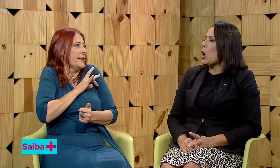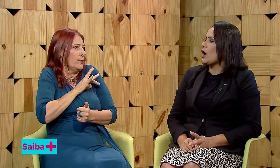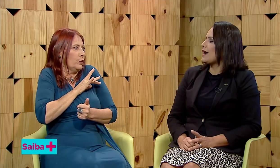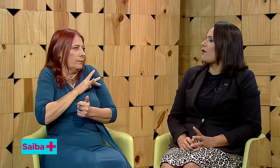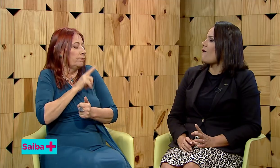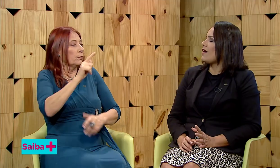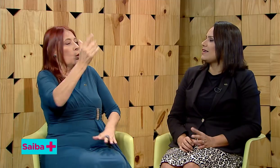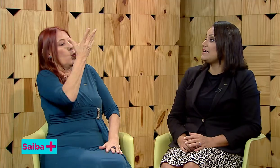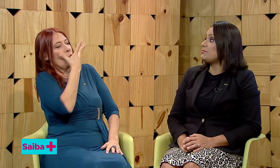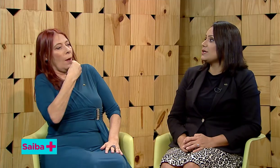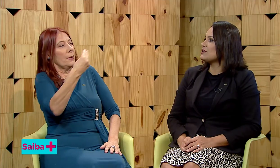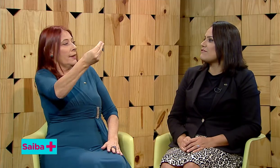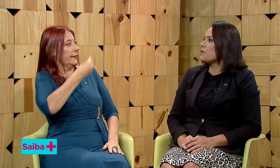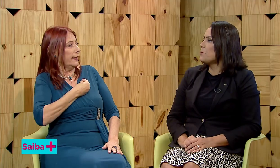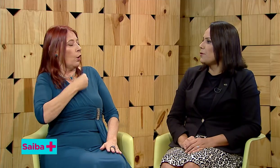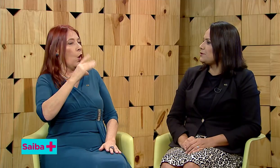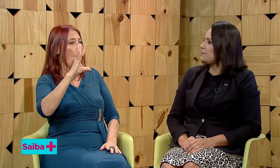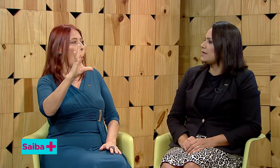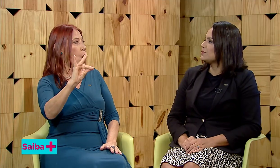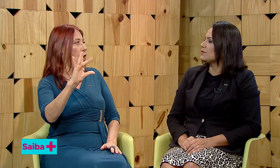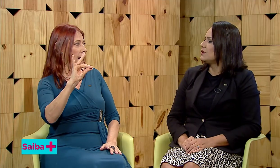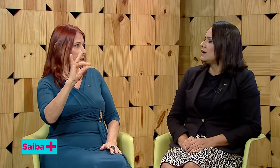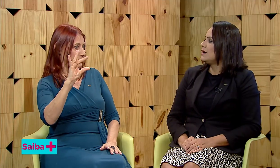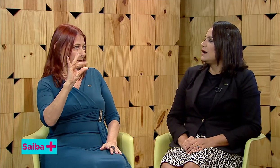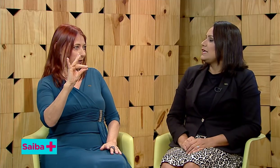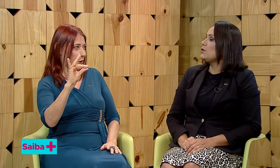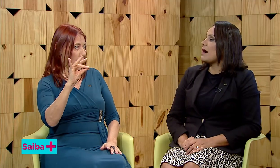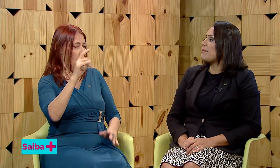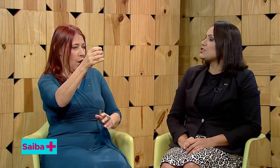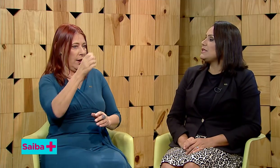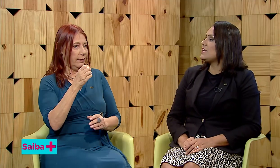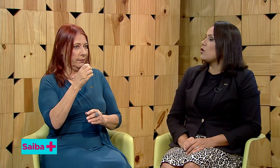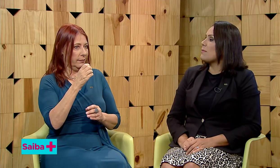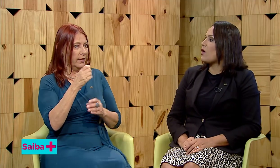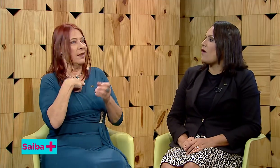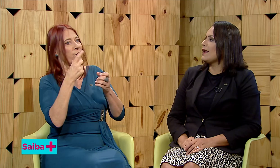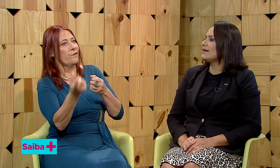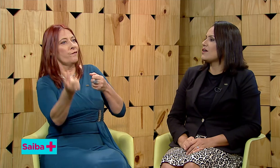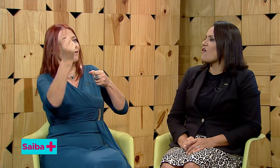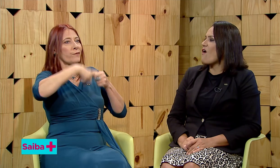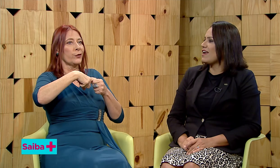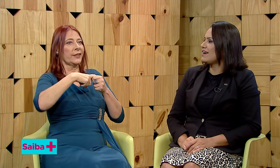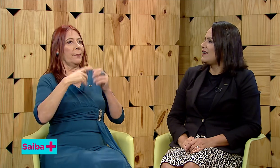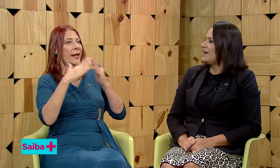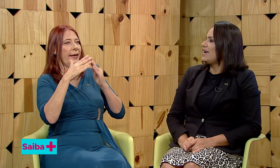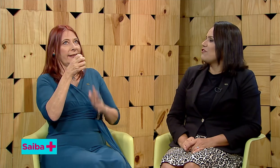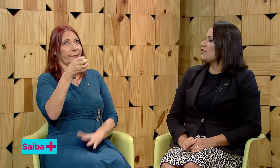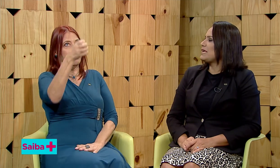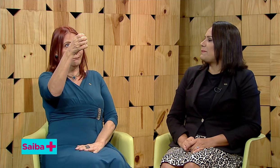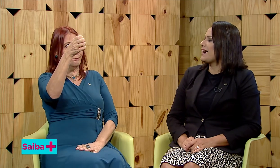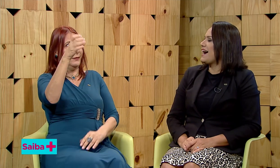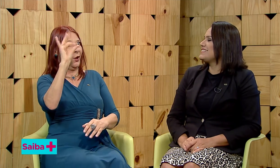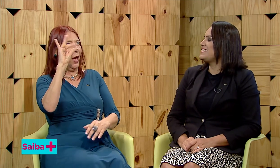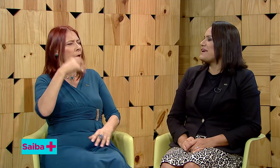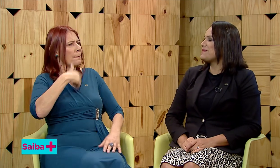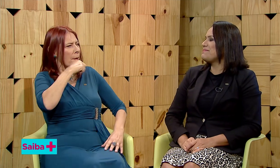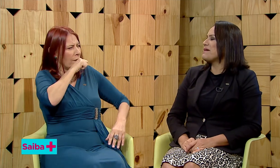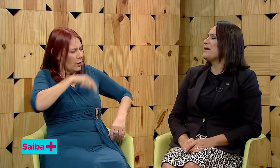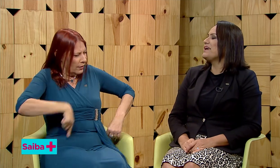Coca-Cola. E porque eu estava com muito medo. E o rapaz me entregou uma cola, cola. Eu voltei para casa e dei para minha mãe